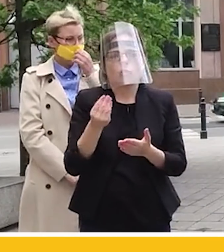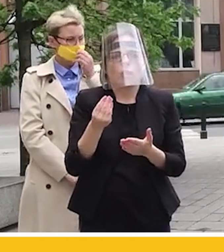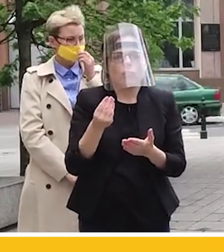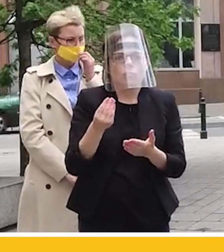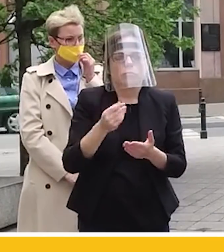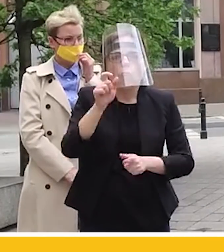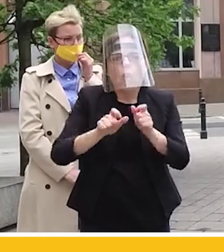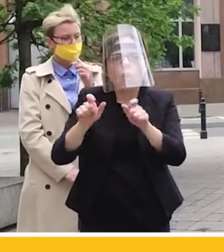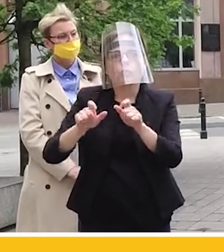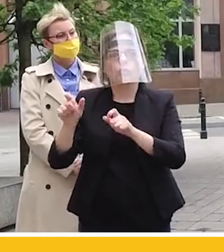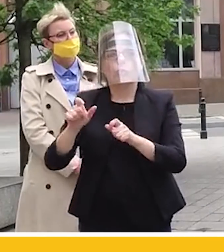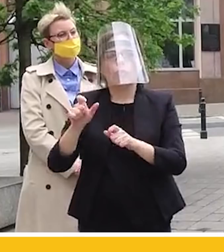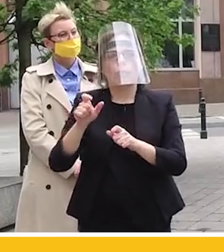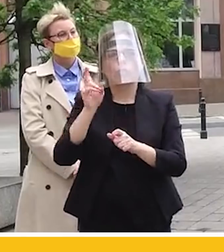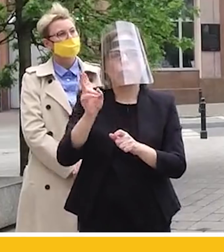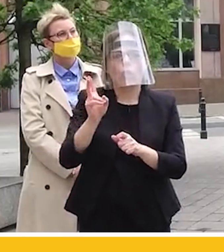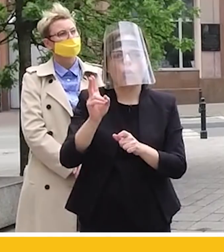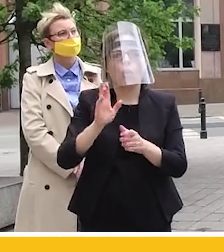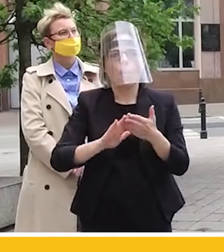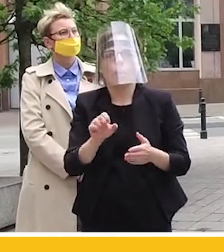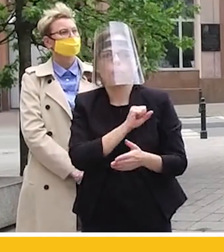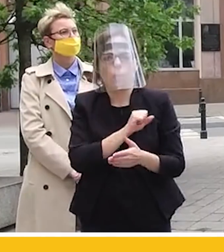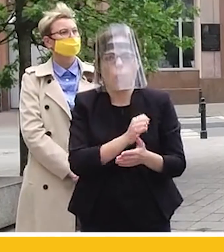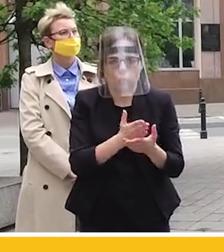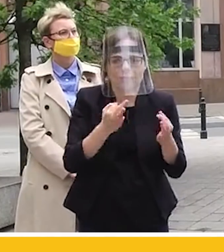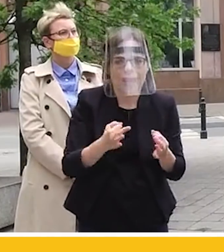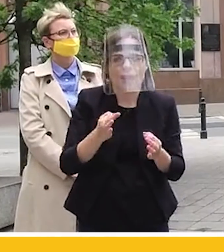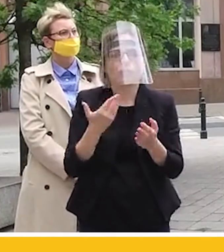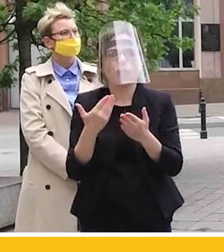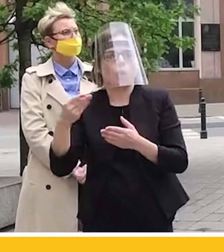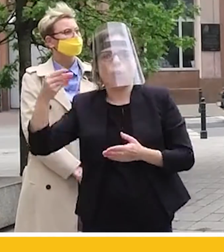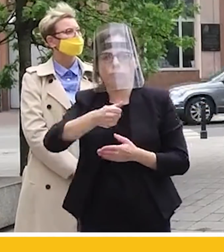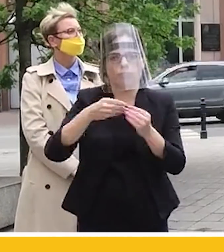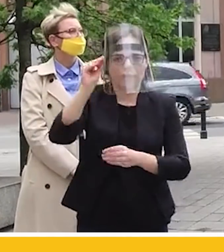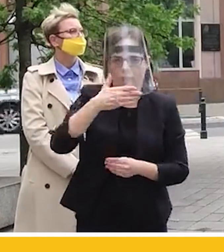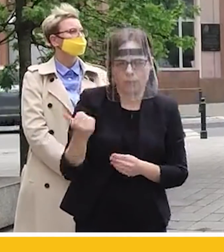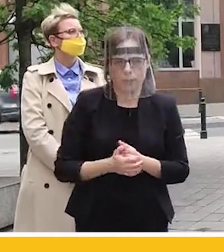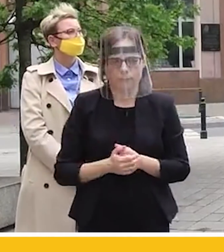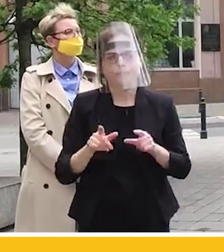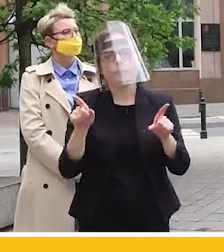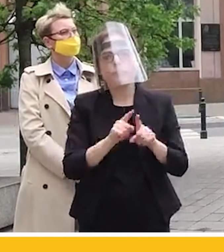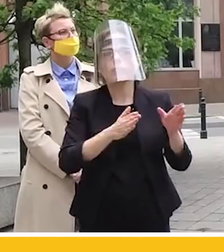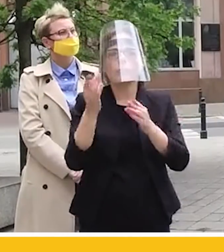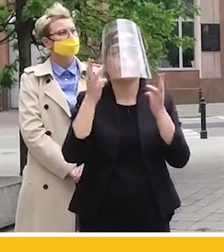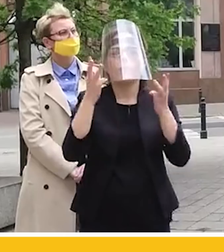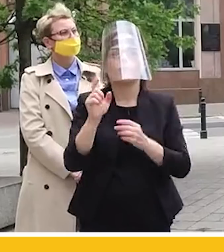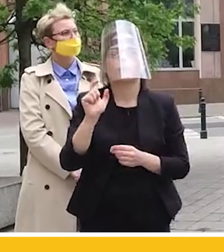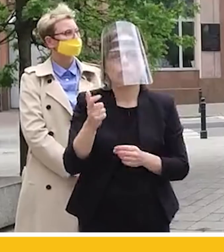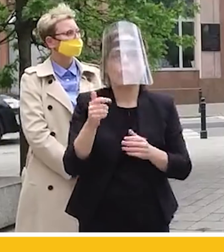przeszli na bezrobocie w tej chwili? Rzecz szalenie ważna to wprowadzenie